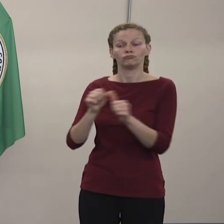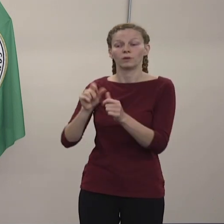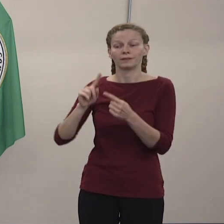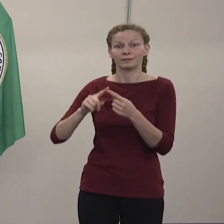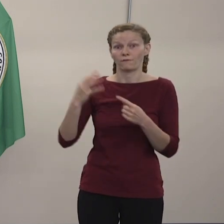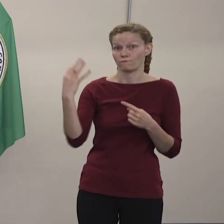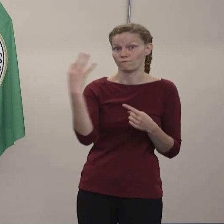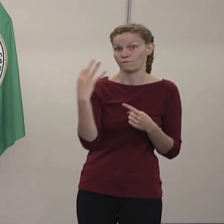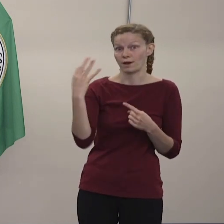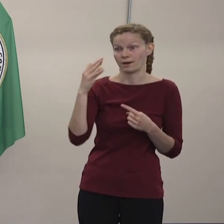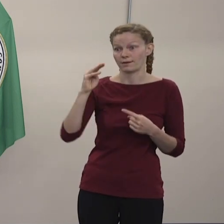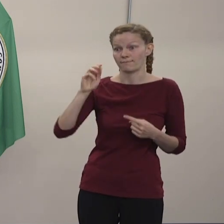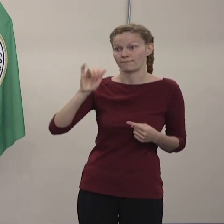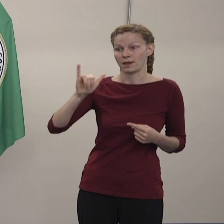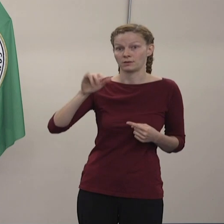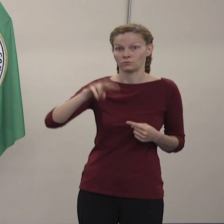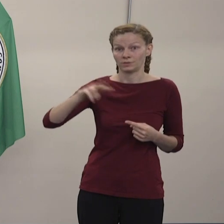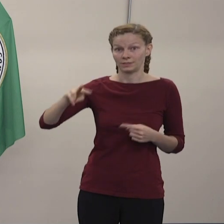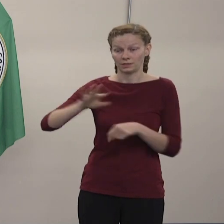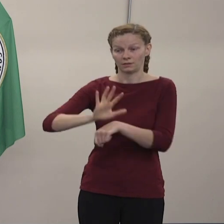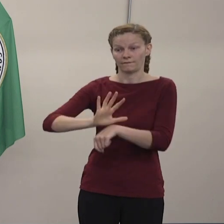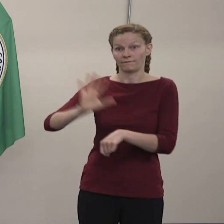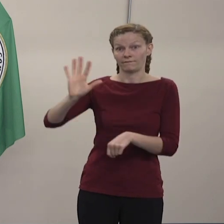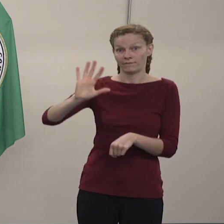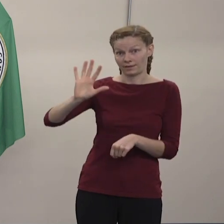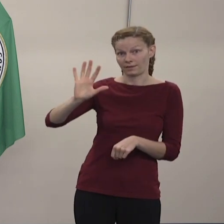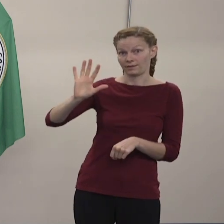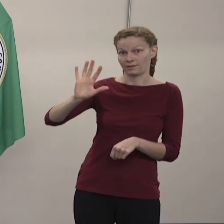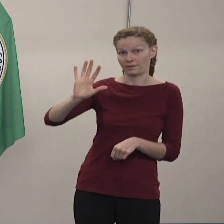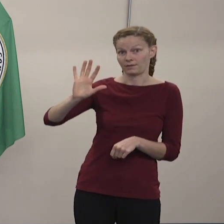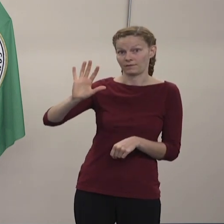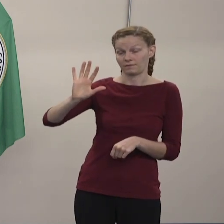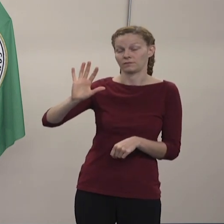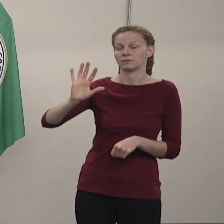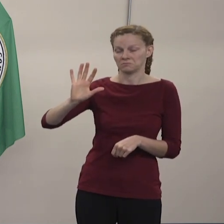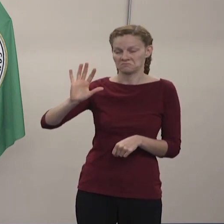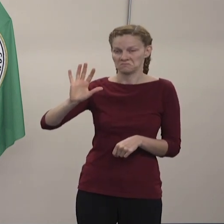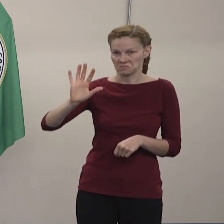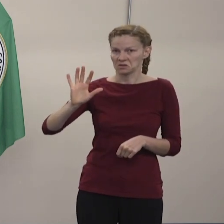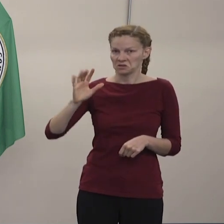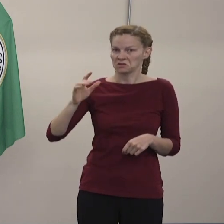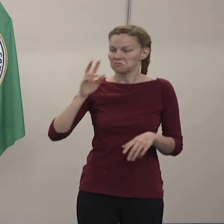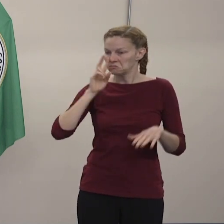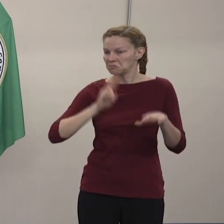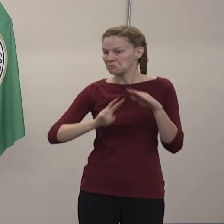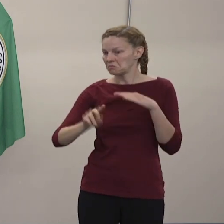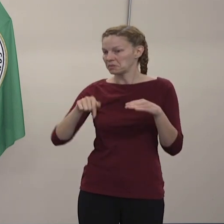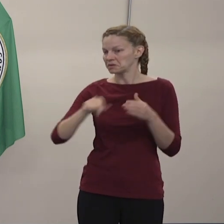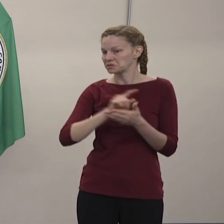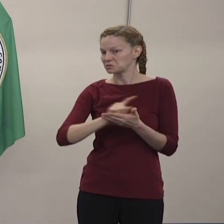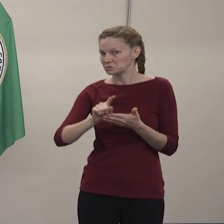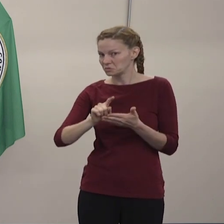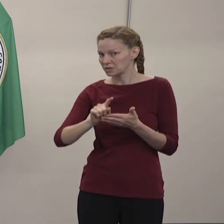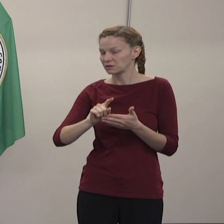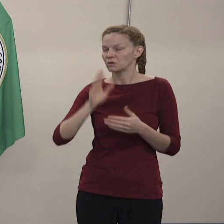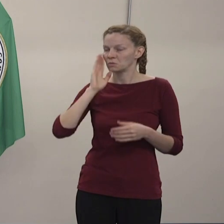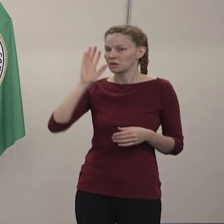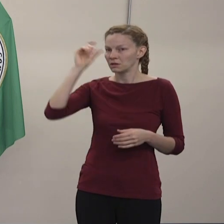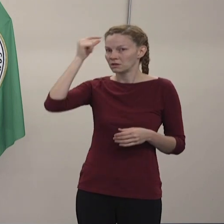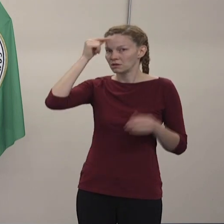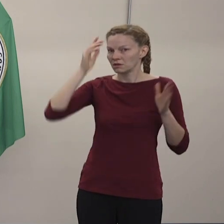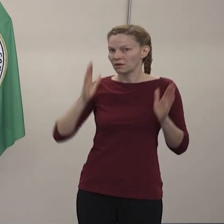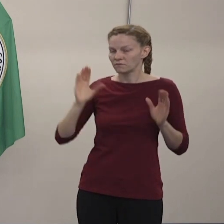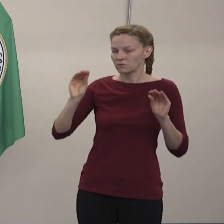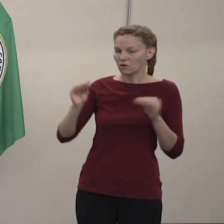22 de mayo a las 5 de la tarde. Esperamos que más tarde esta semana la oficina